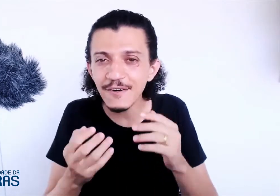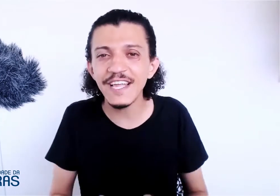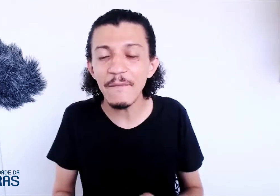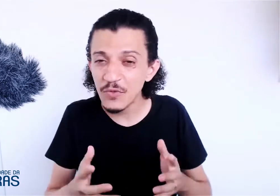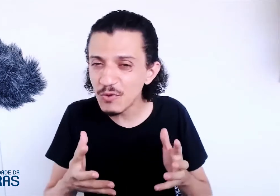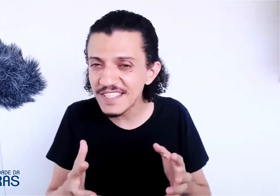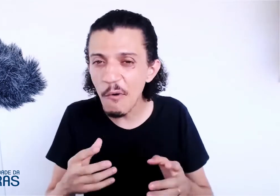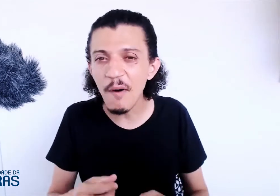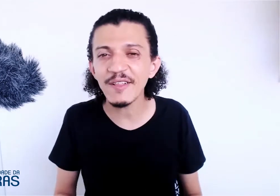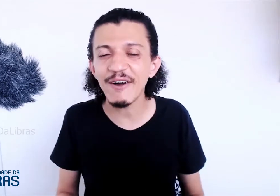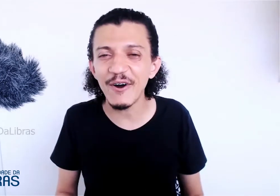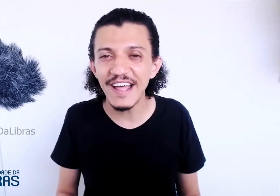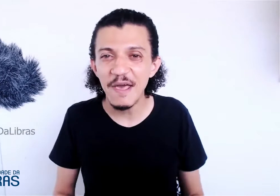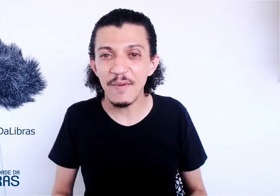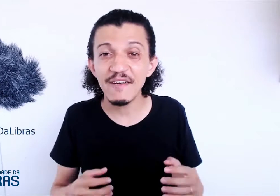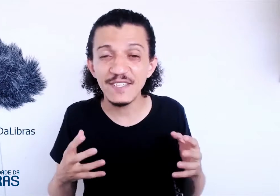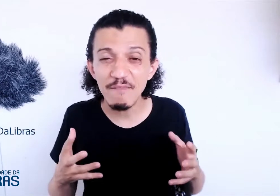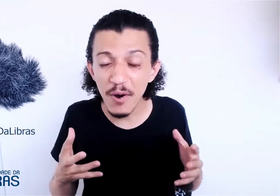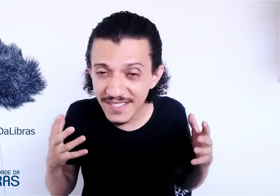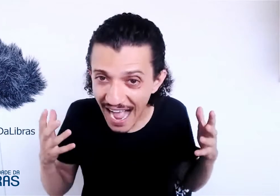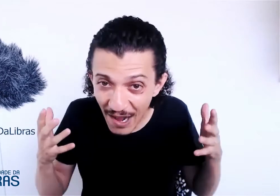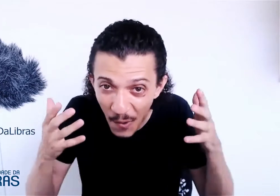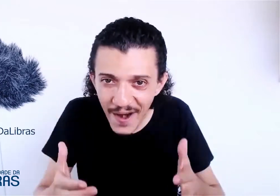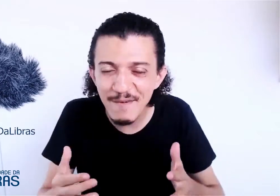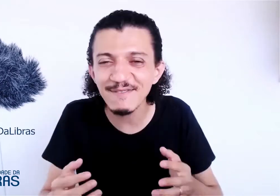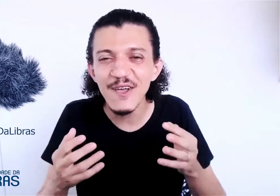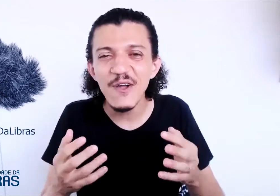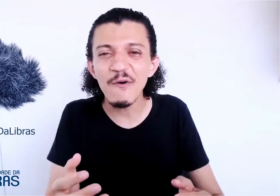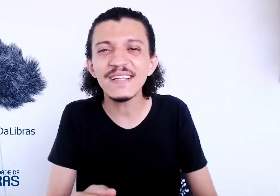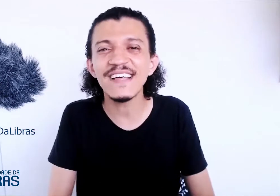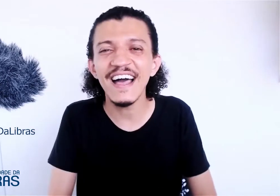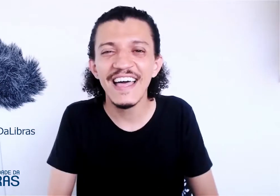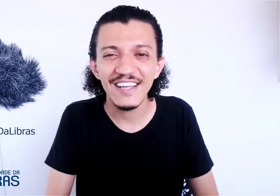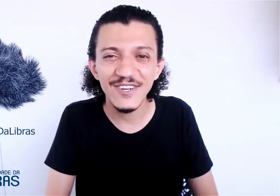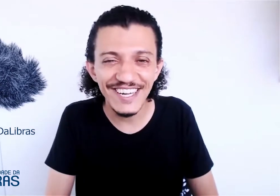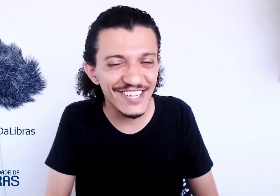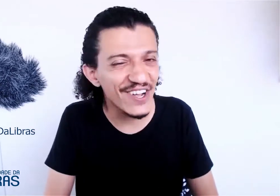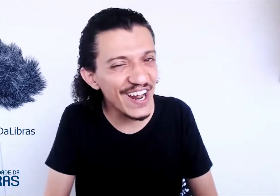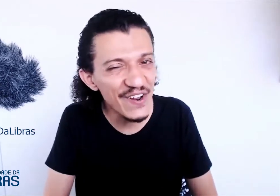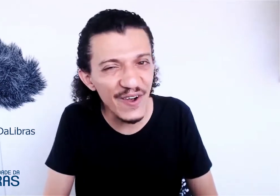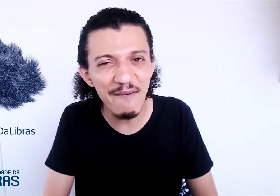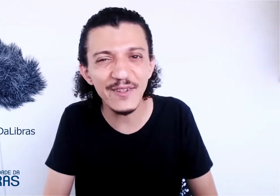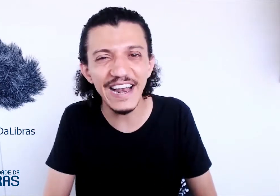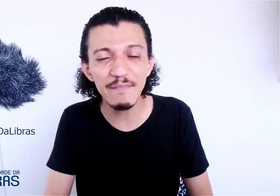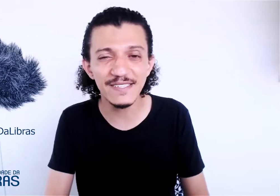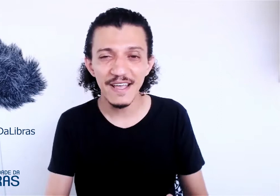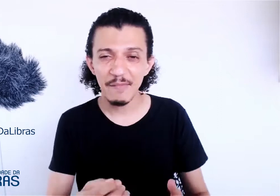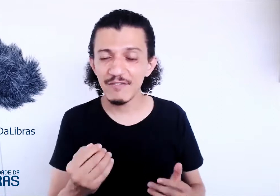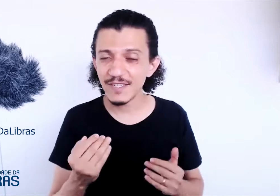você no seu momento agora, para que você possa agora mesmo começar a sua trajetória no caminho da Libras, para que você